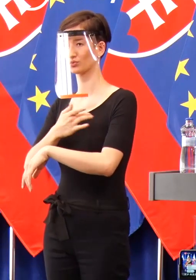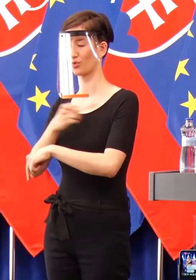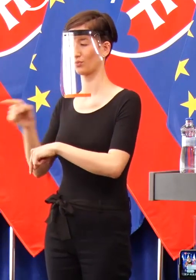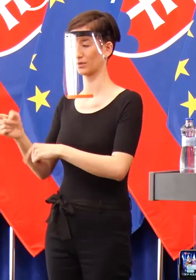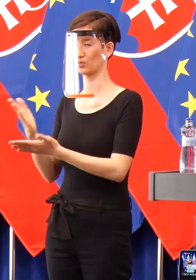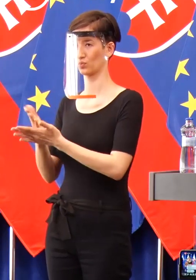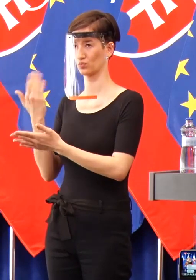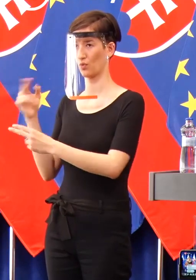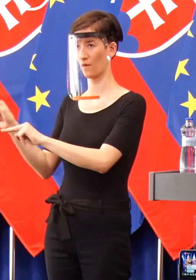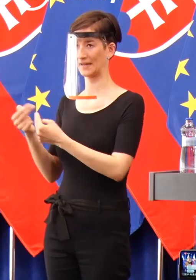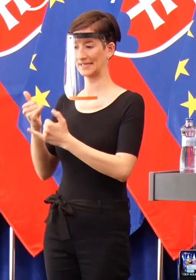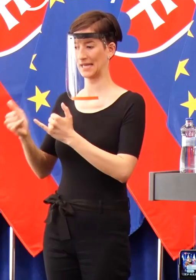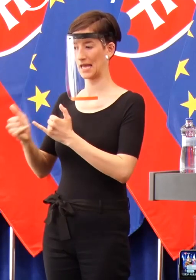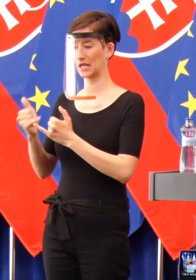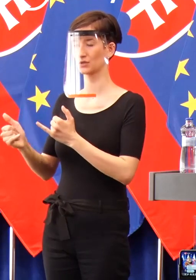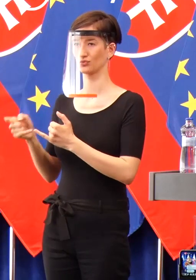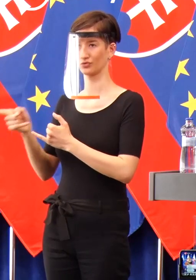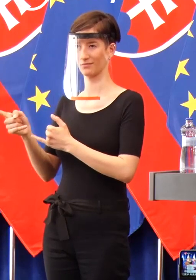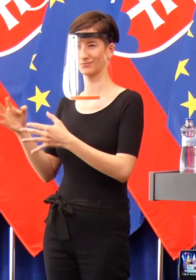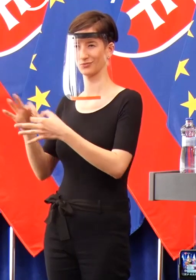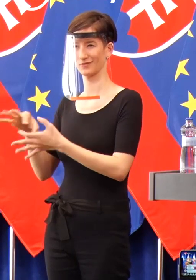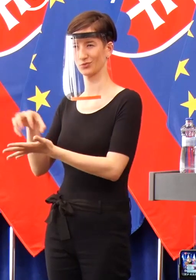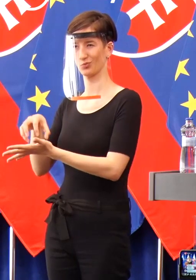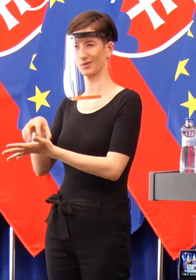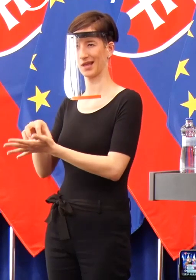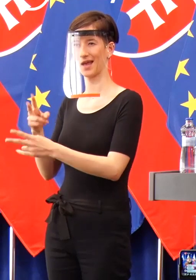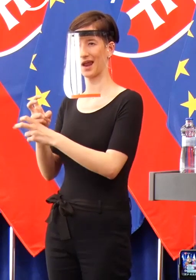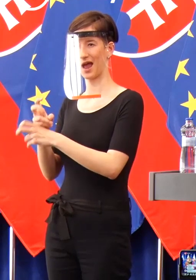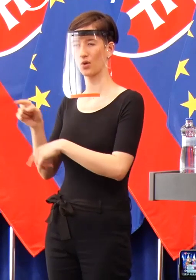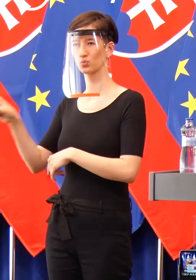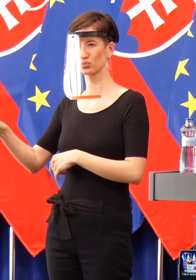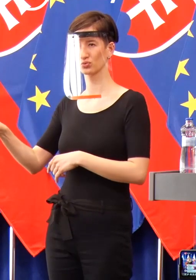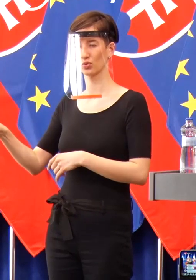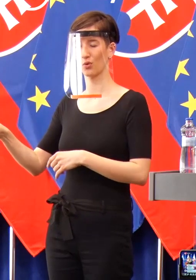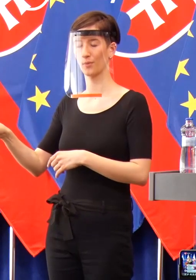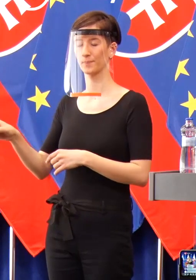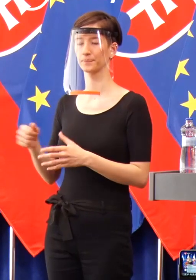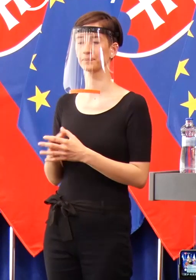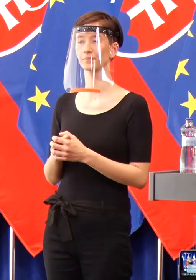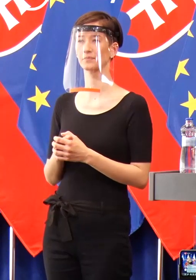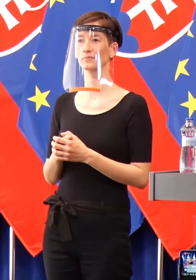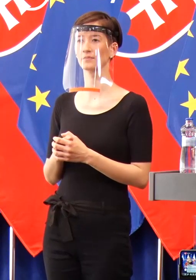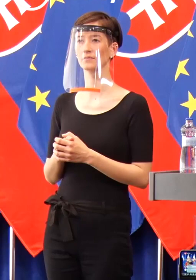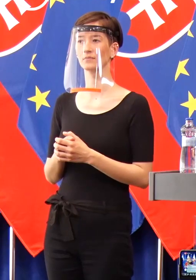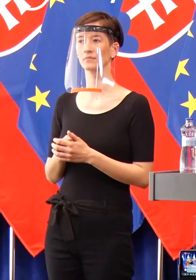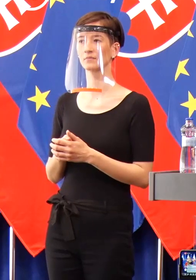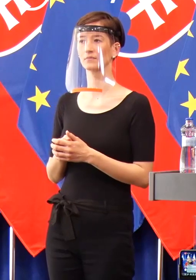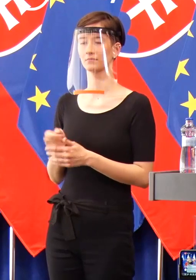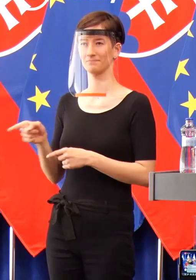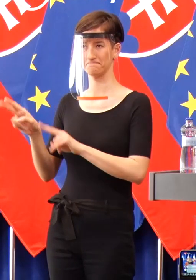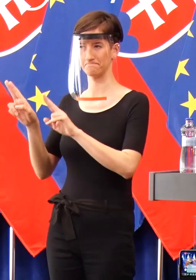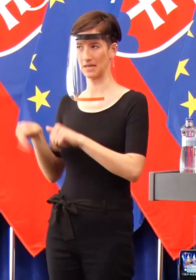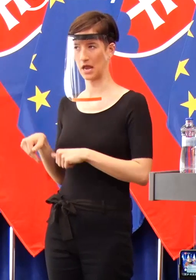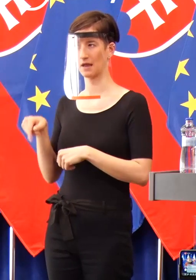a to boli tí, ktorí prišli z Rakúska. Takto je pravda, že máme tie počty, ako boli